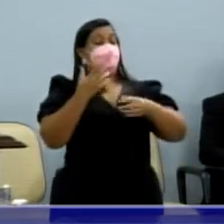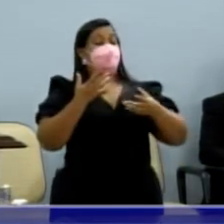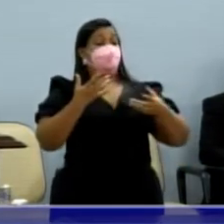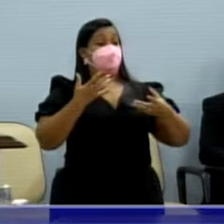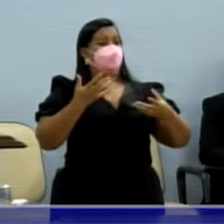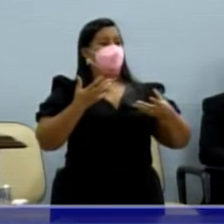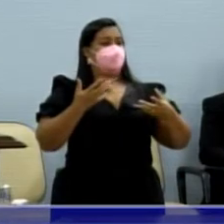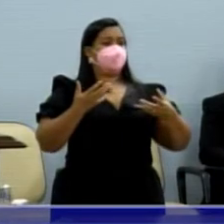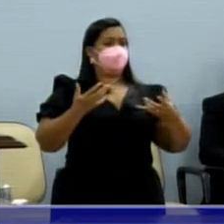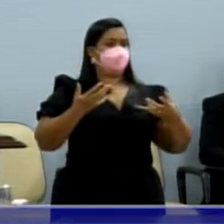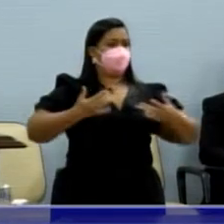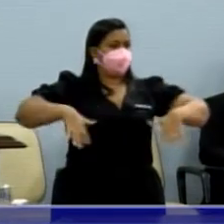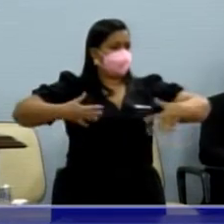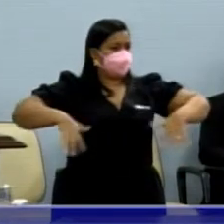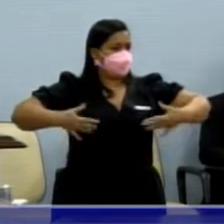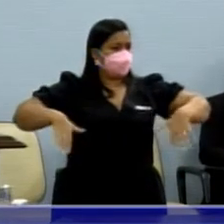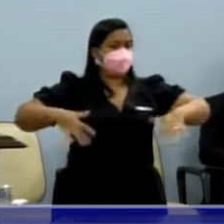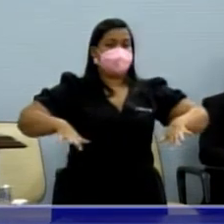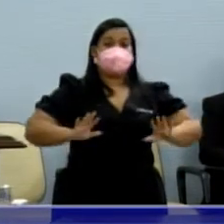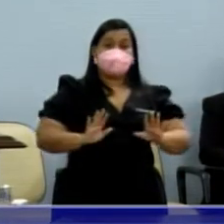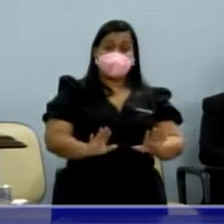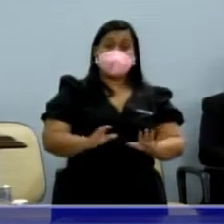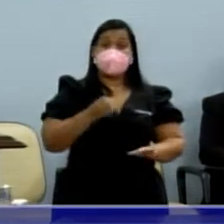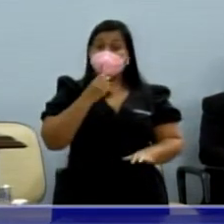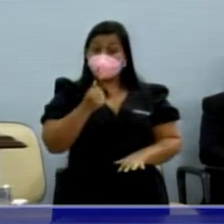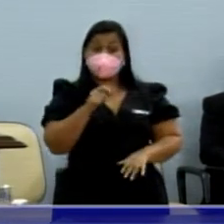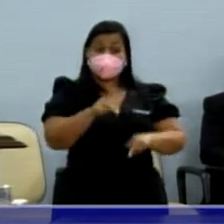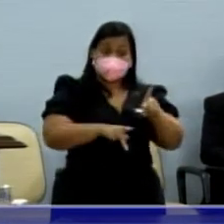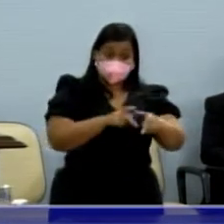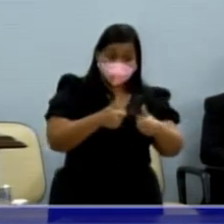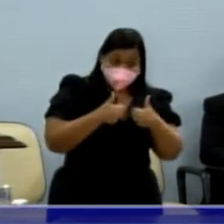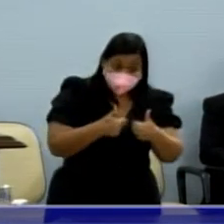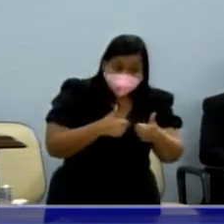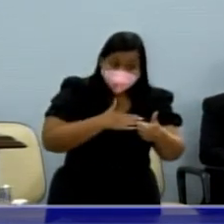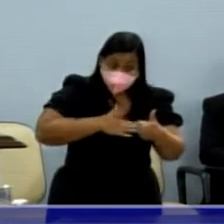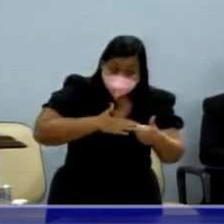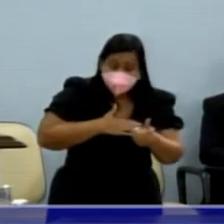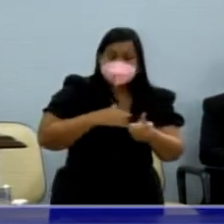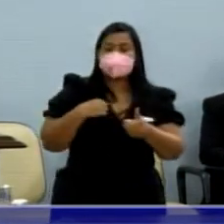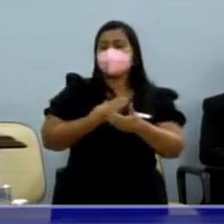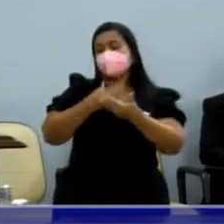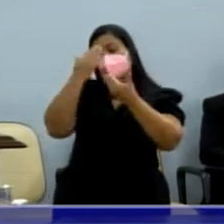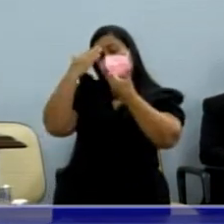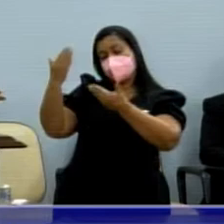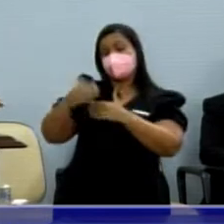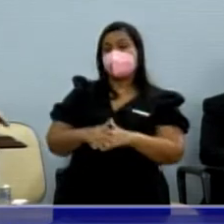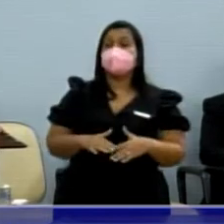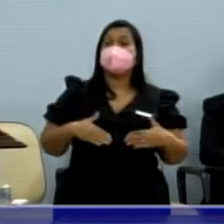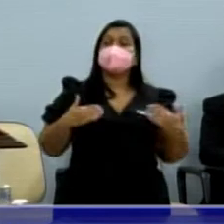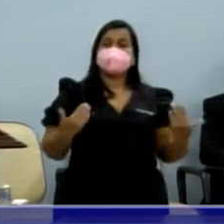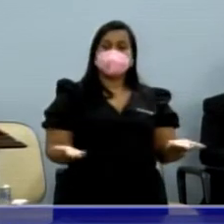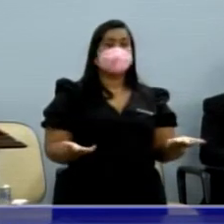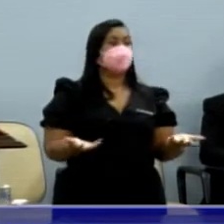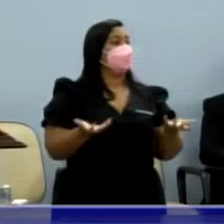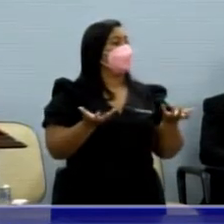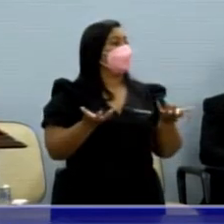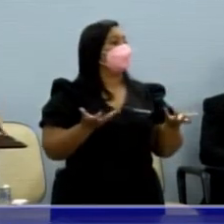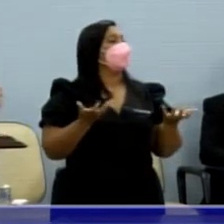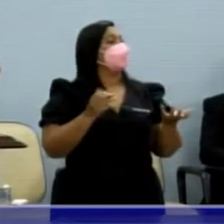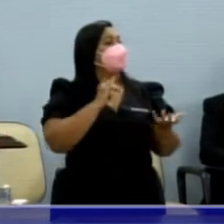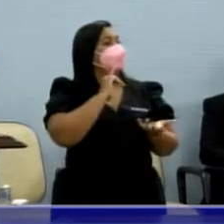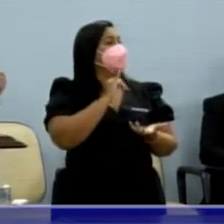feito, bonitinho, está legal, a população aprovou, a gente agradece. Então, aqui eu quero deixar